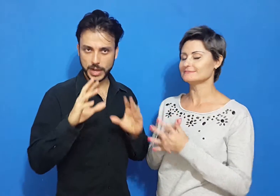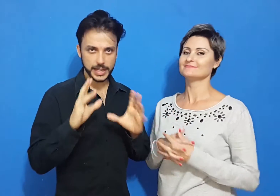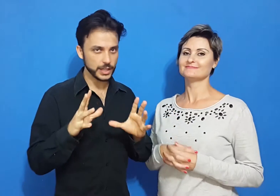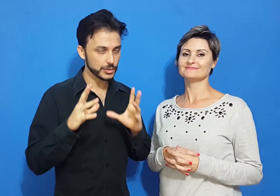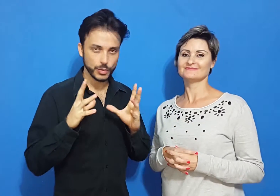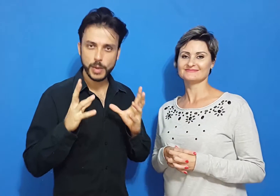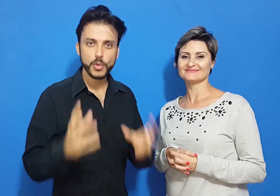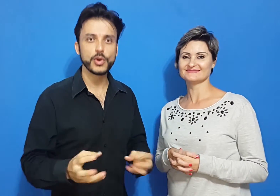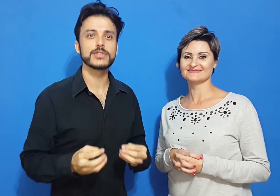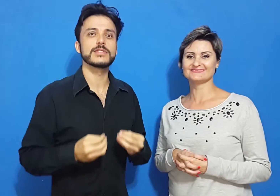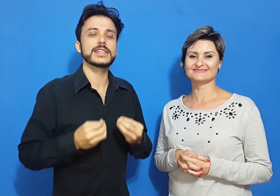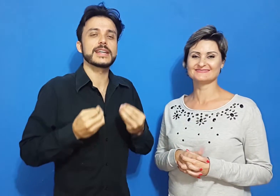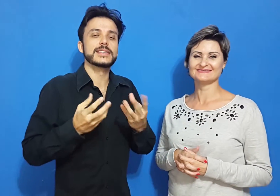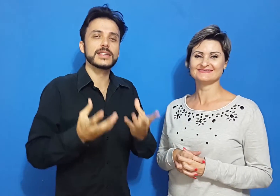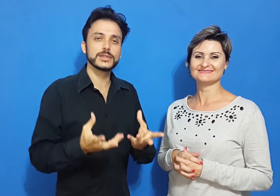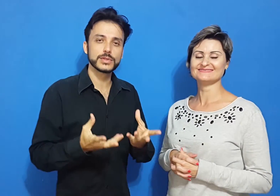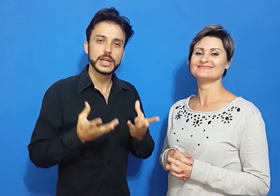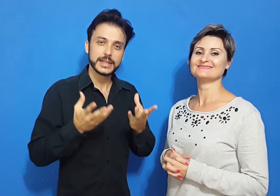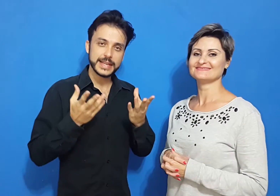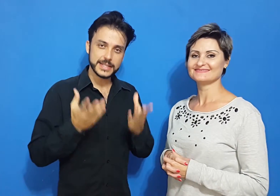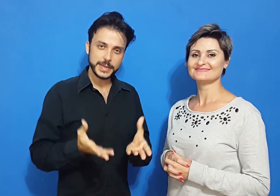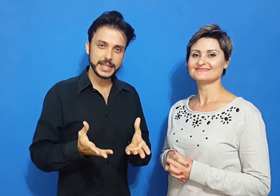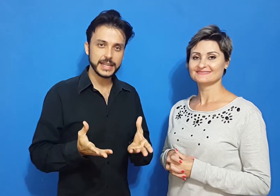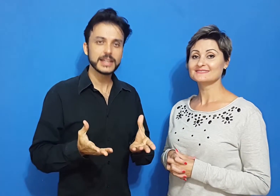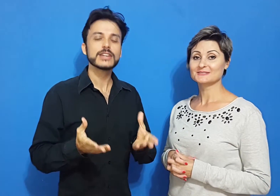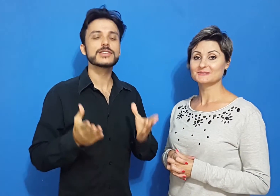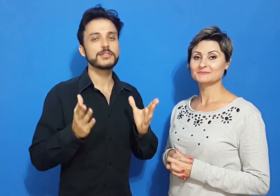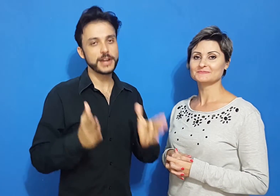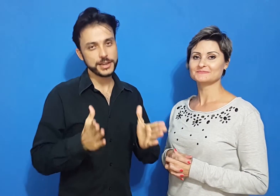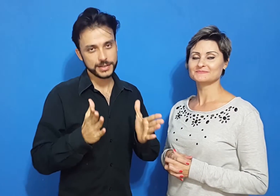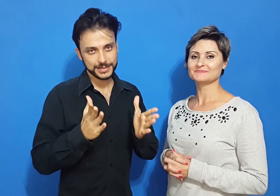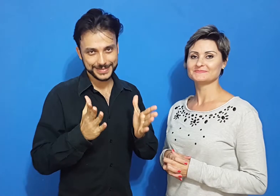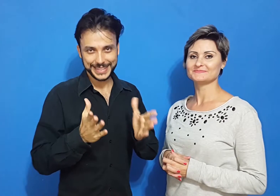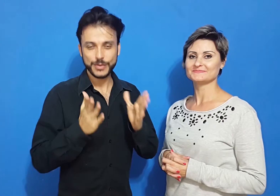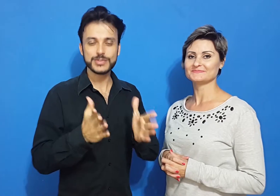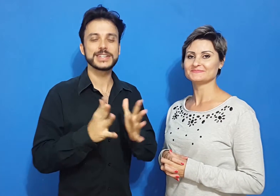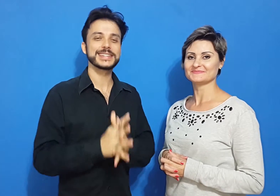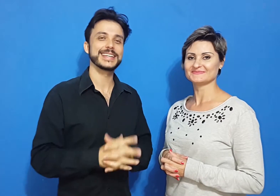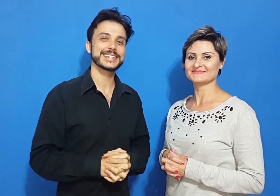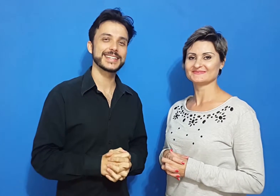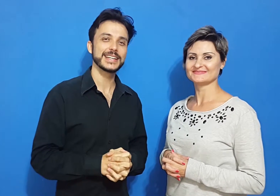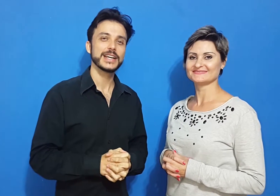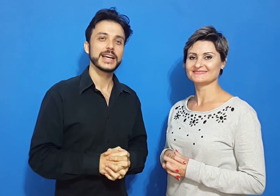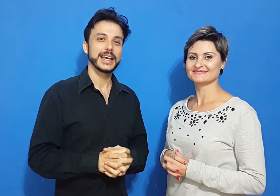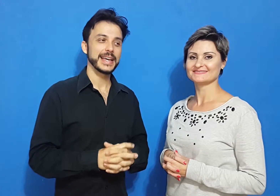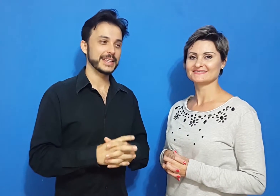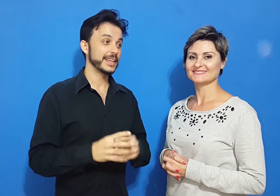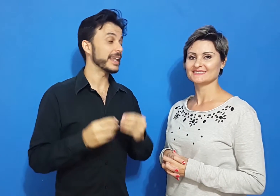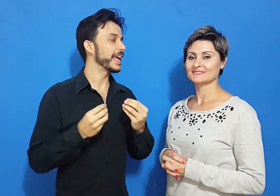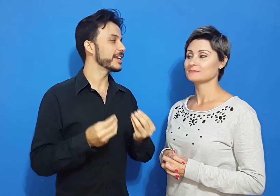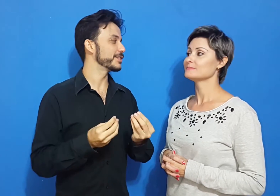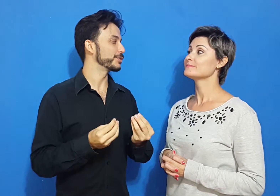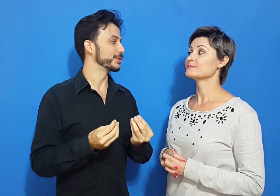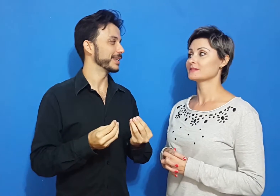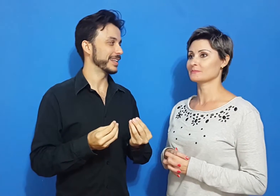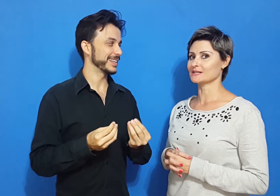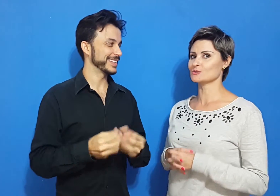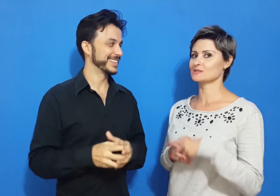com carinho, com amor. Você vai tratando dessa maneira, você vai, com certeza, ter êxito. Ter mais